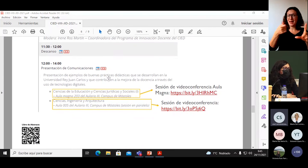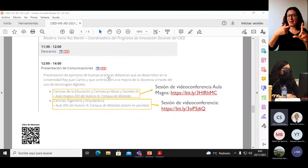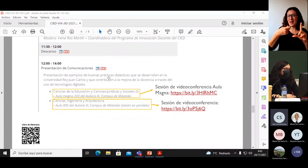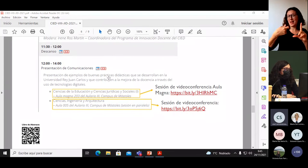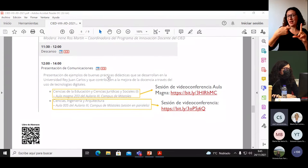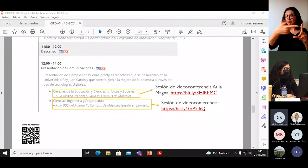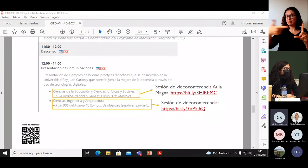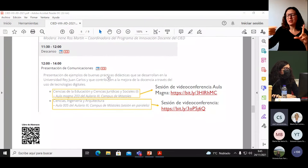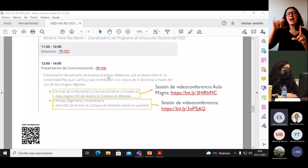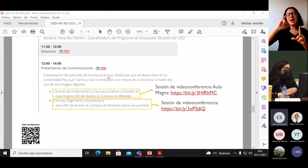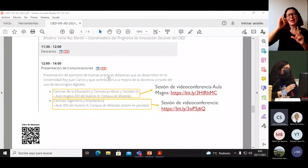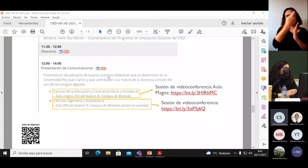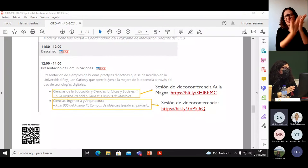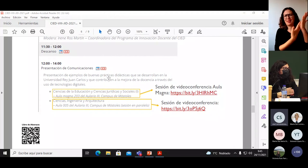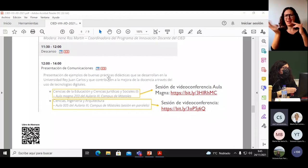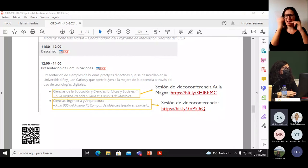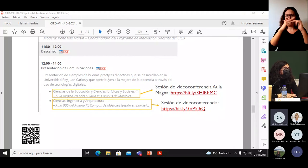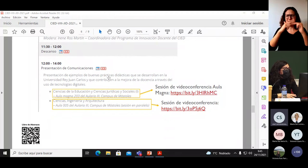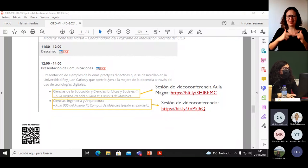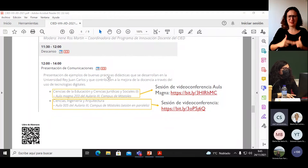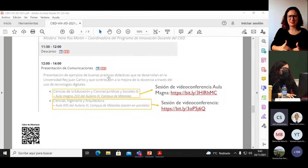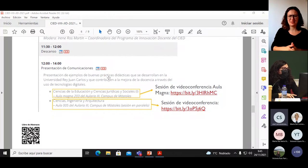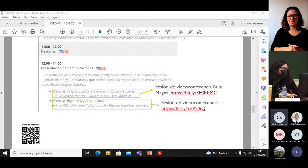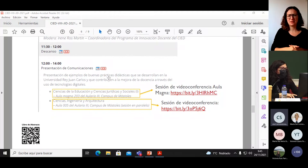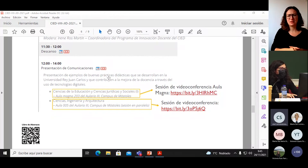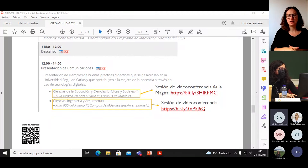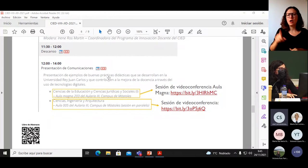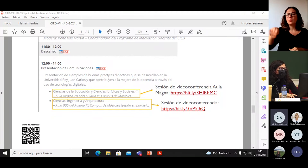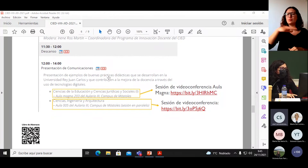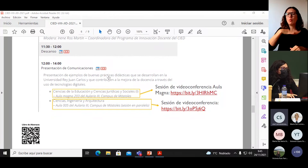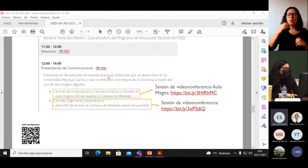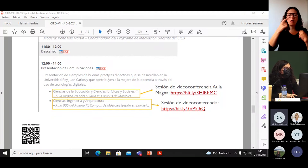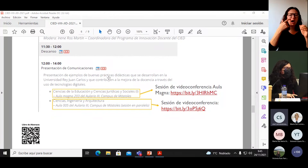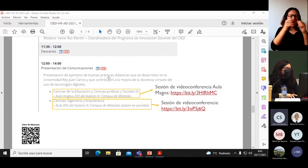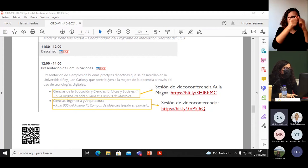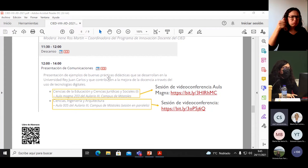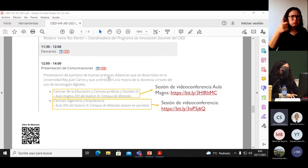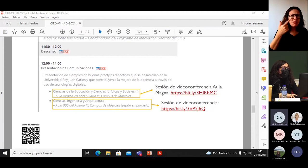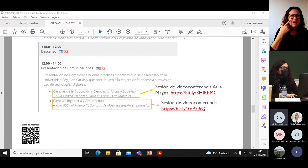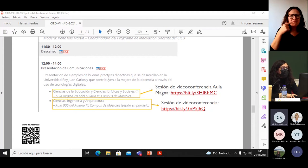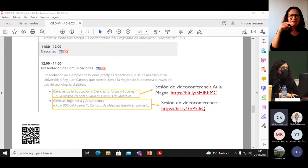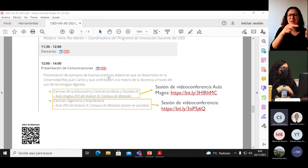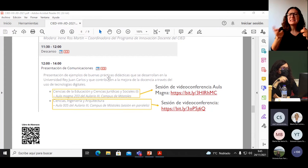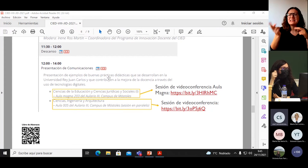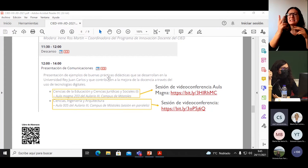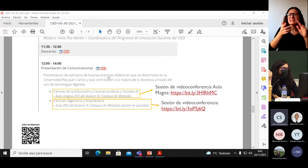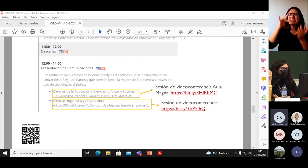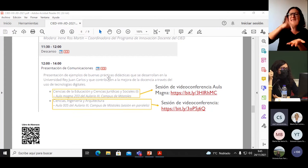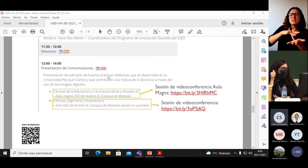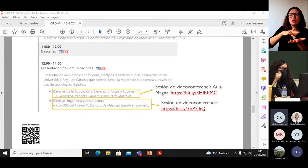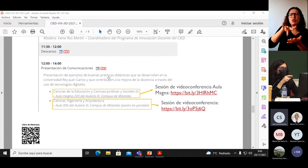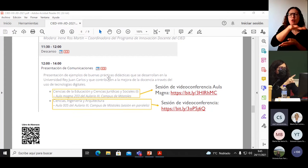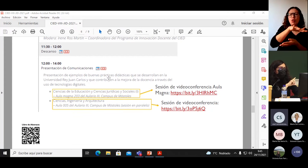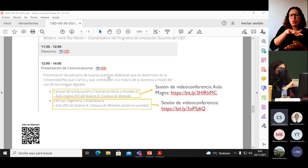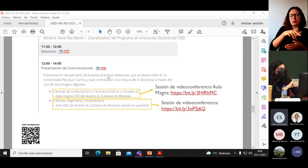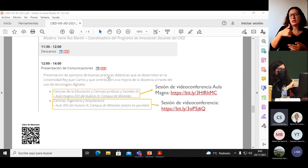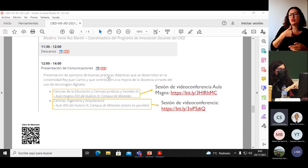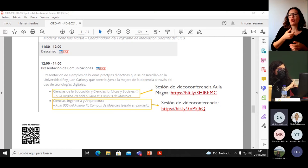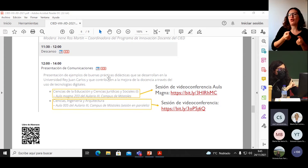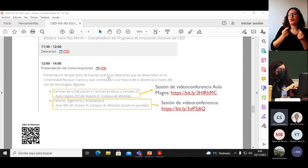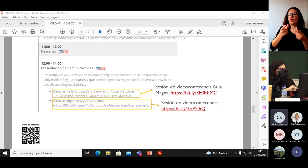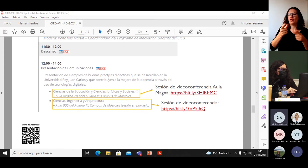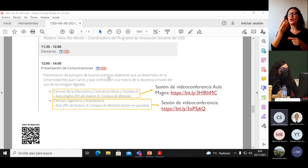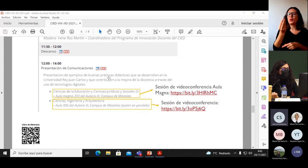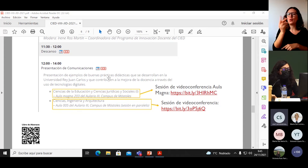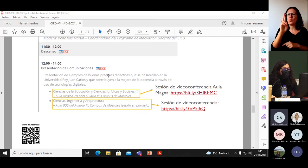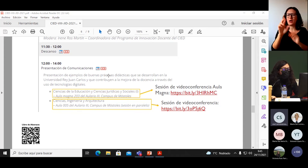libro de Aztrax para ver qué hay, o qué sesión, o qué comunicación se va a tratar en cada una de las aulas. Os dejo aquí el QR y además los tenéis